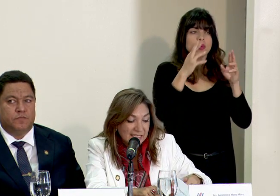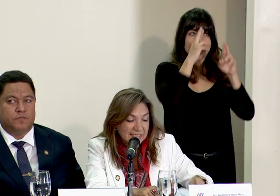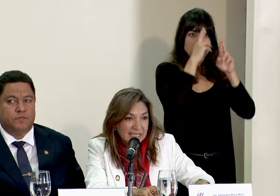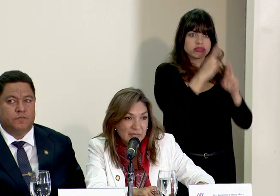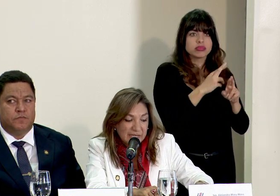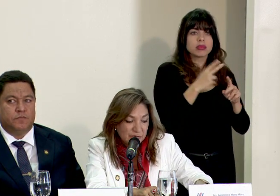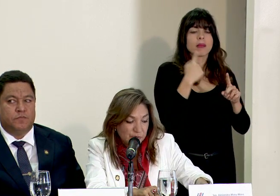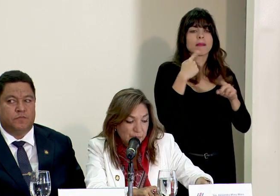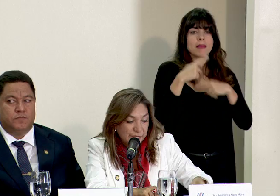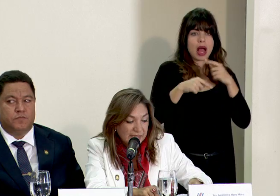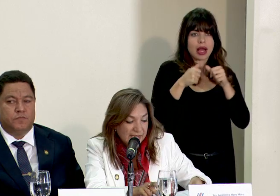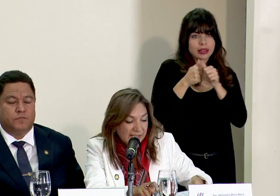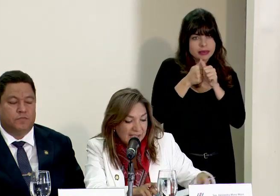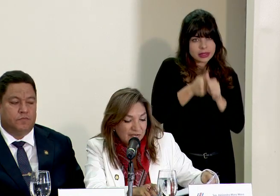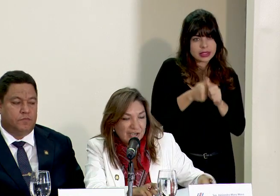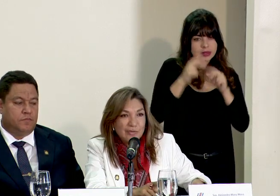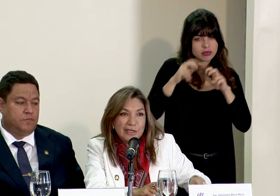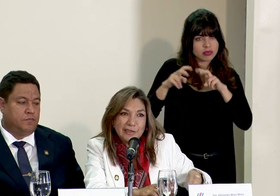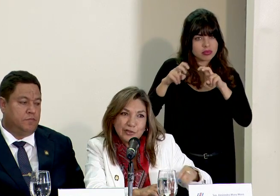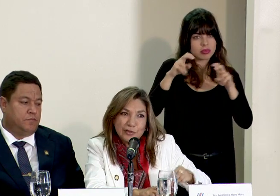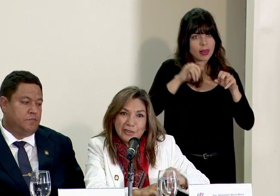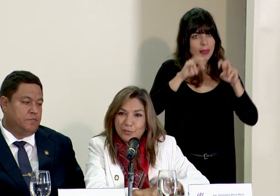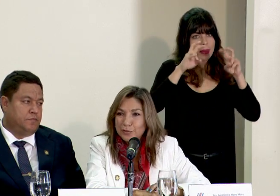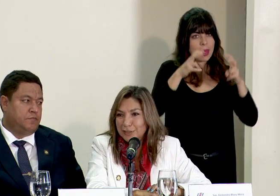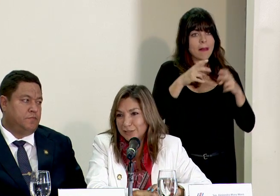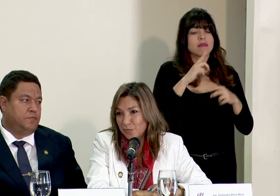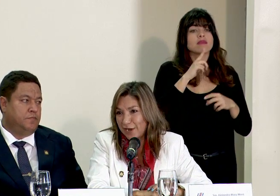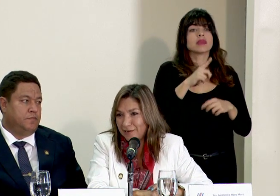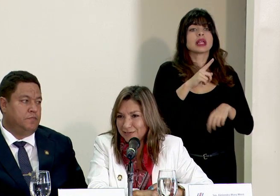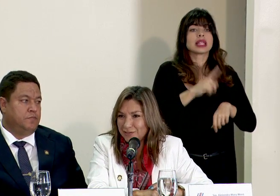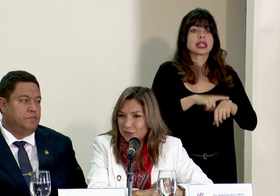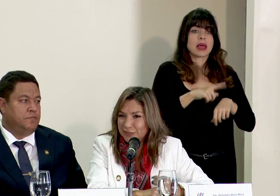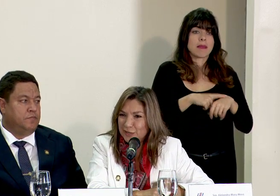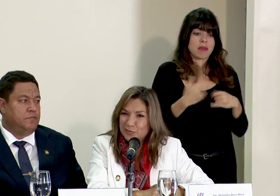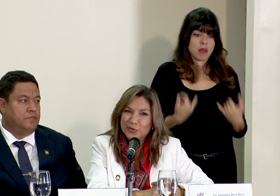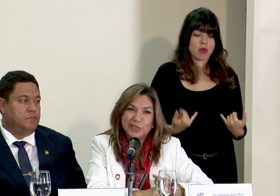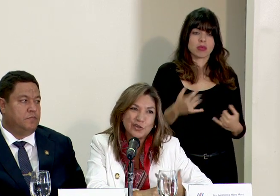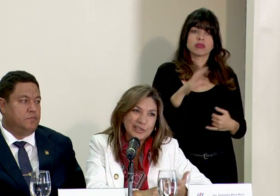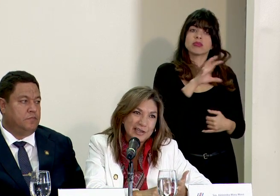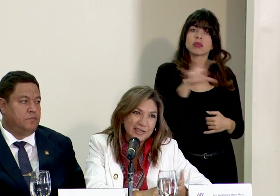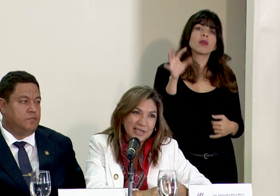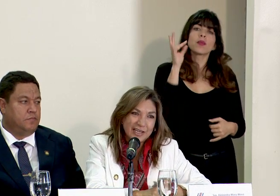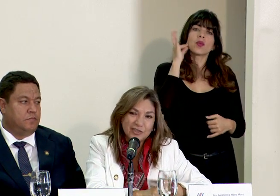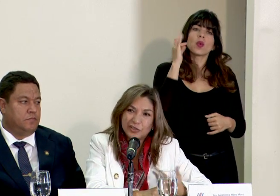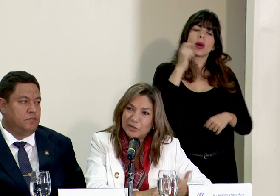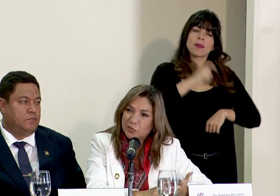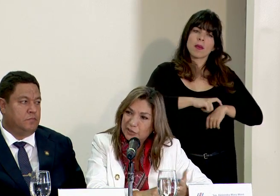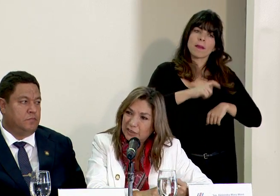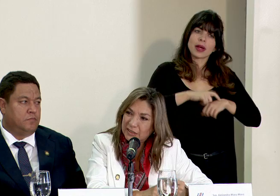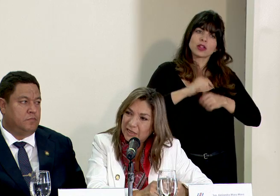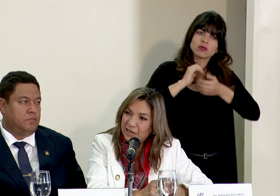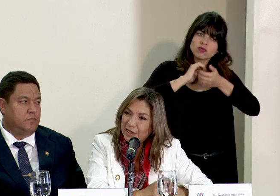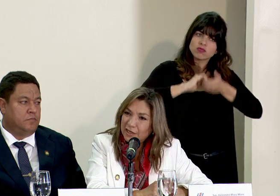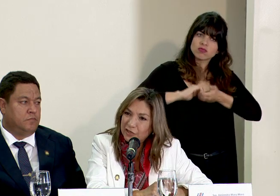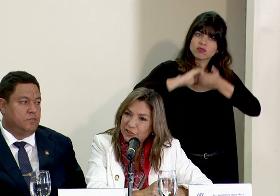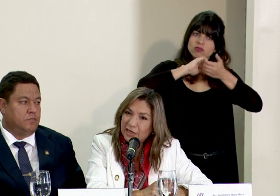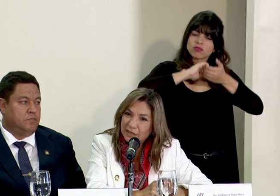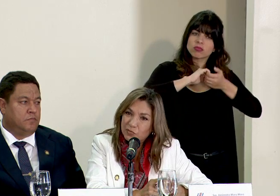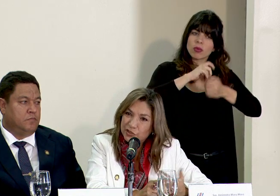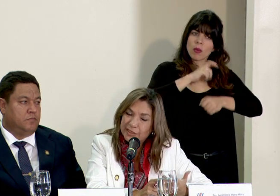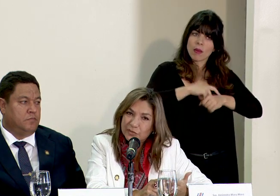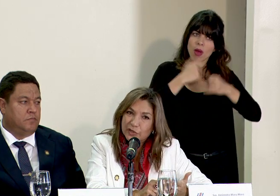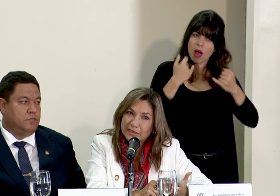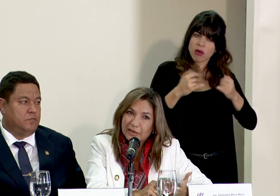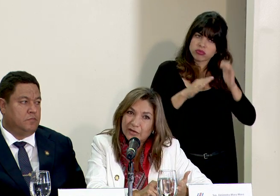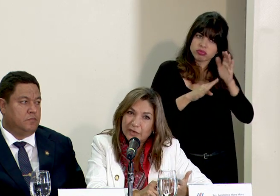dará seguimiento. Realmente son tiempos de las mujeres, son tiempos de solidaridad, son tiempos de crecer y nos